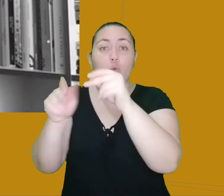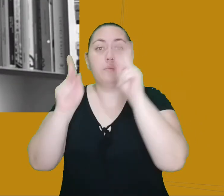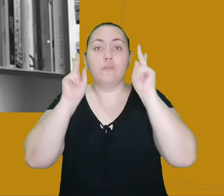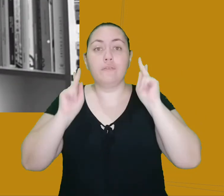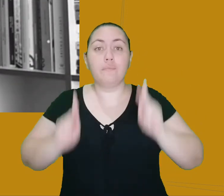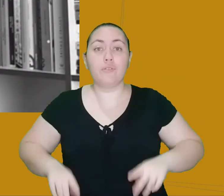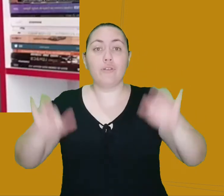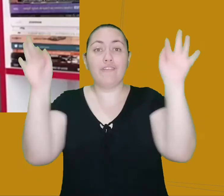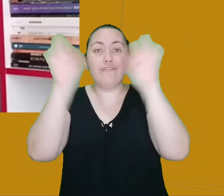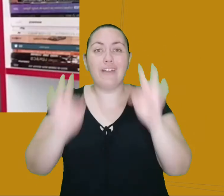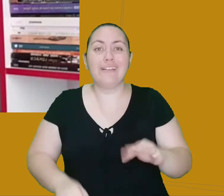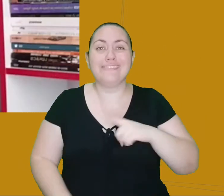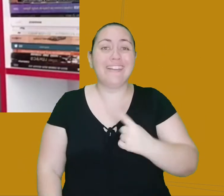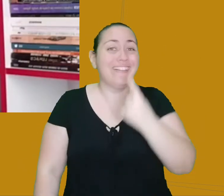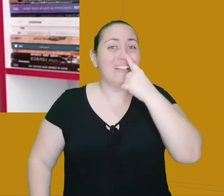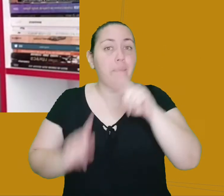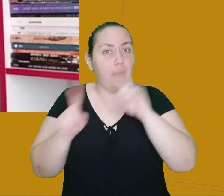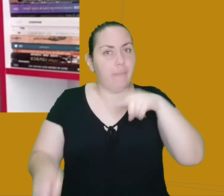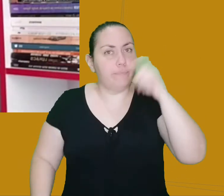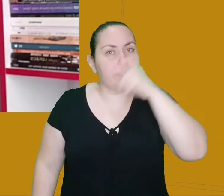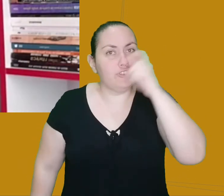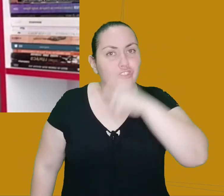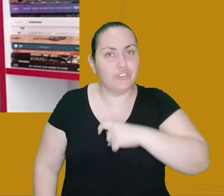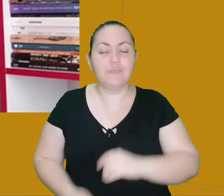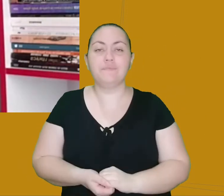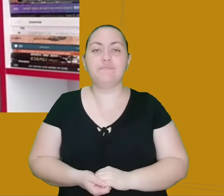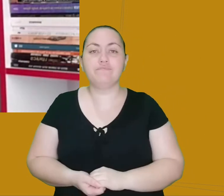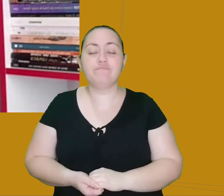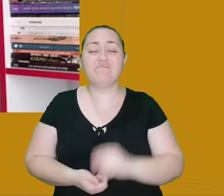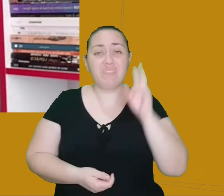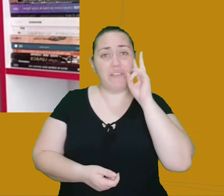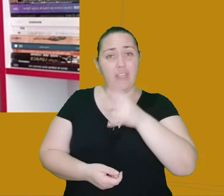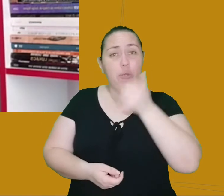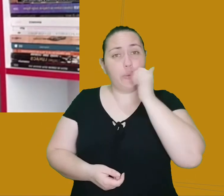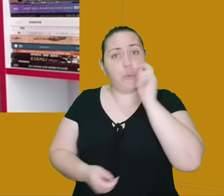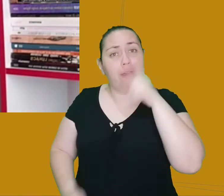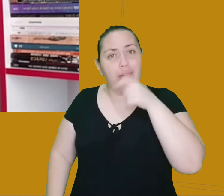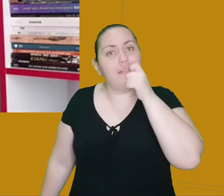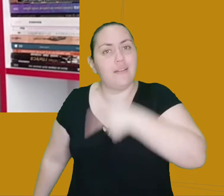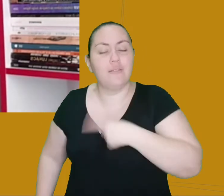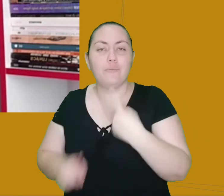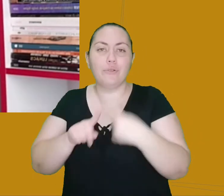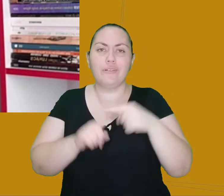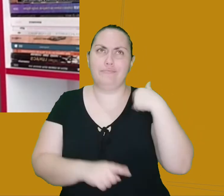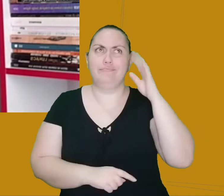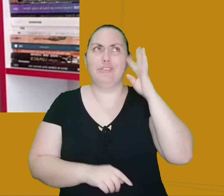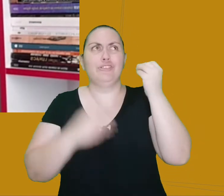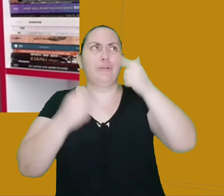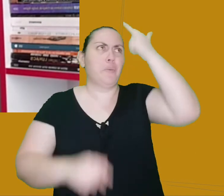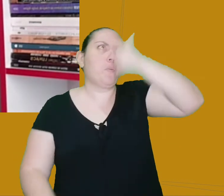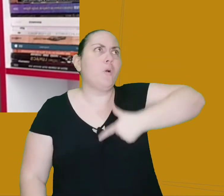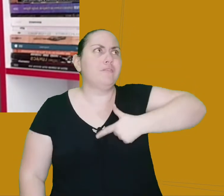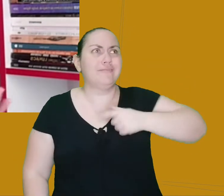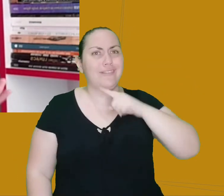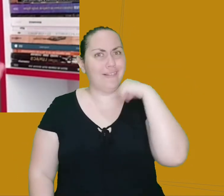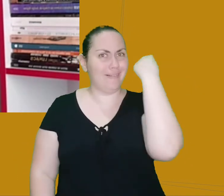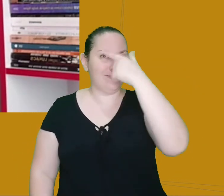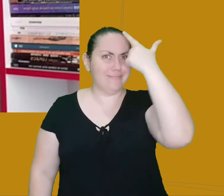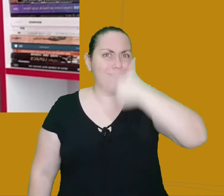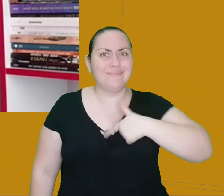de mentira. Dá pra ver que o conto é bem engraçado, principalmente quando a gente pensa na cena dos desnarigamentos. E a palavra desnarigamentos,